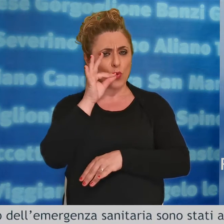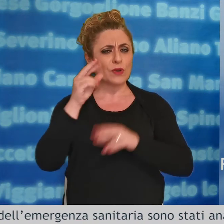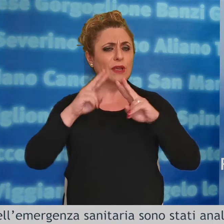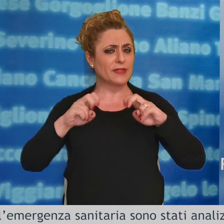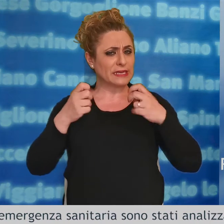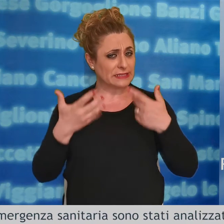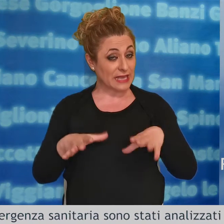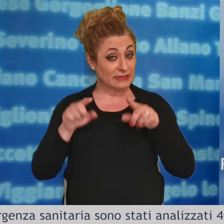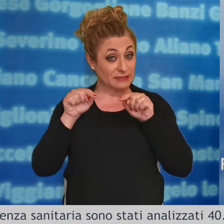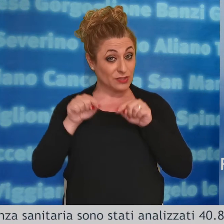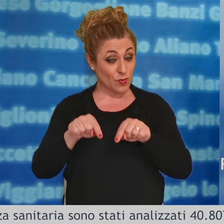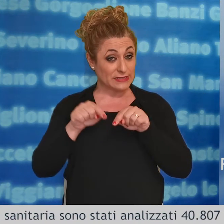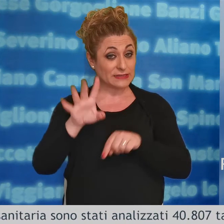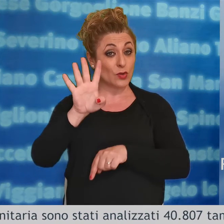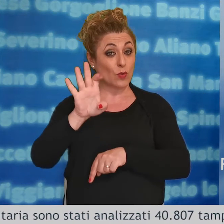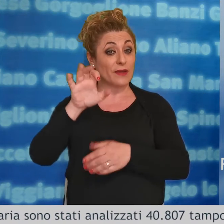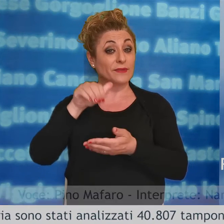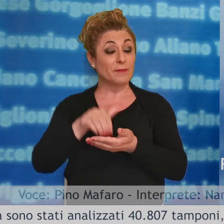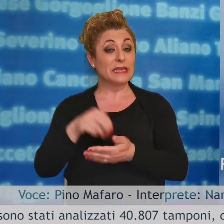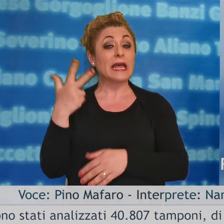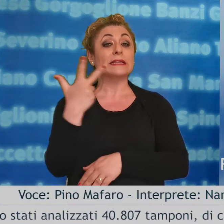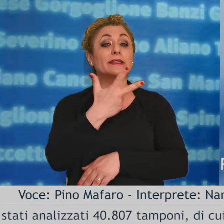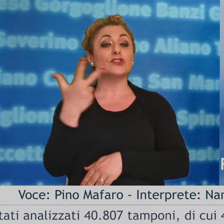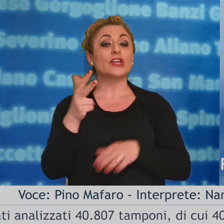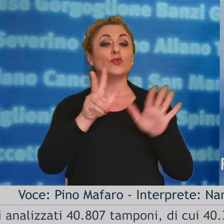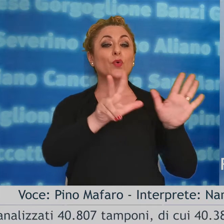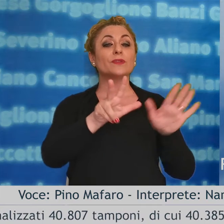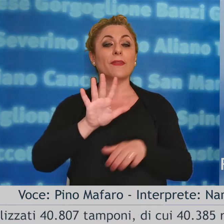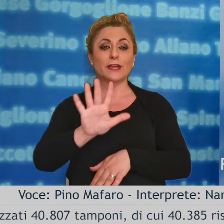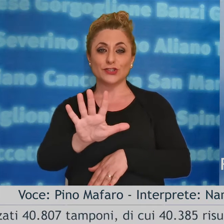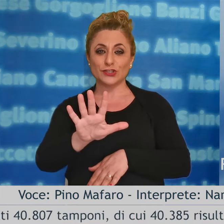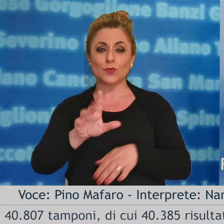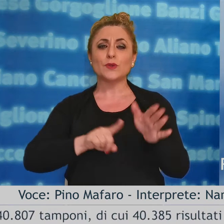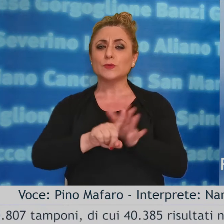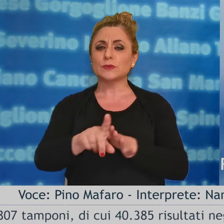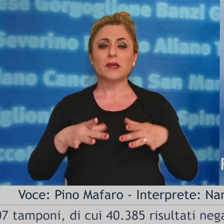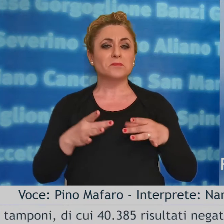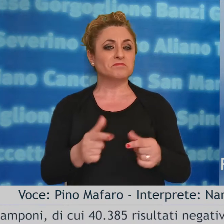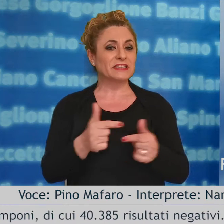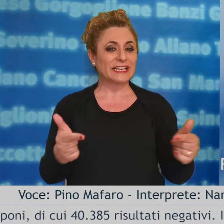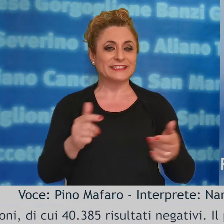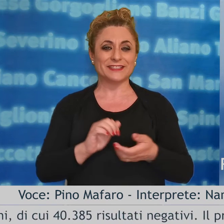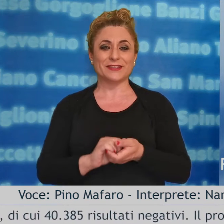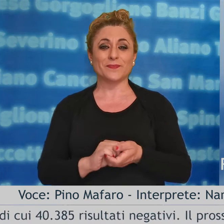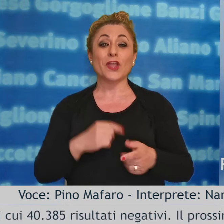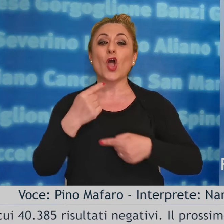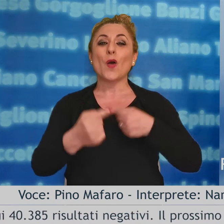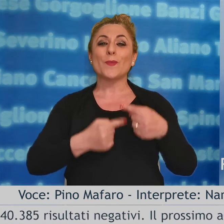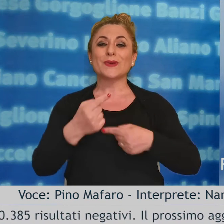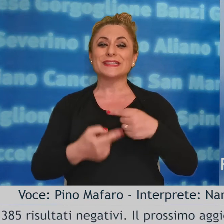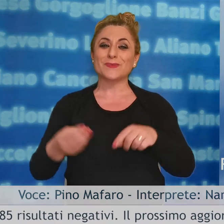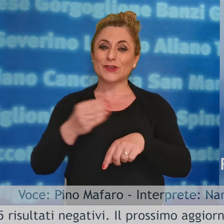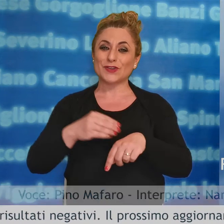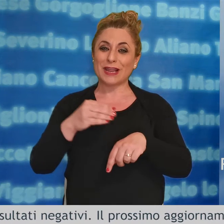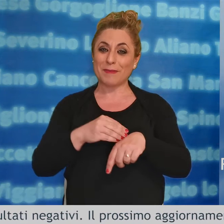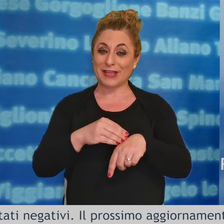di cui 40.385 risultati negativi. Il prossimo aggiornamento